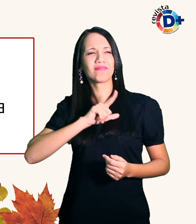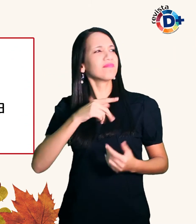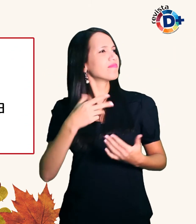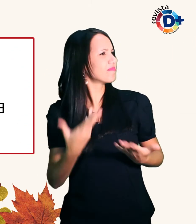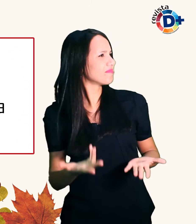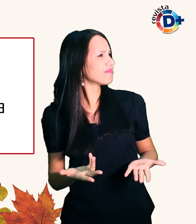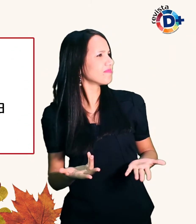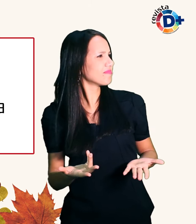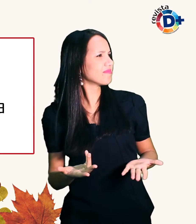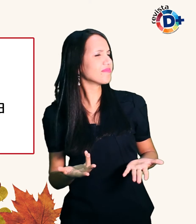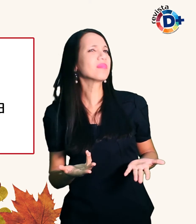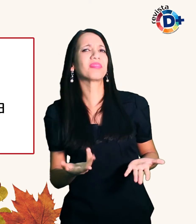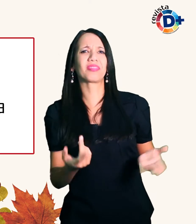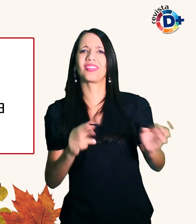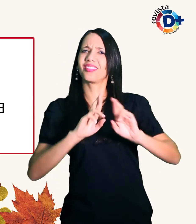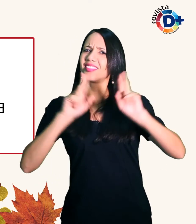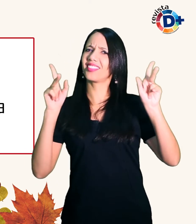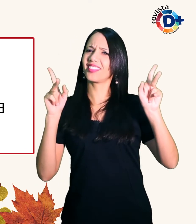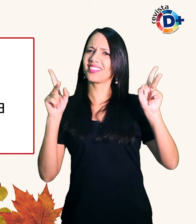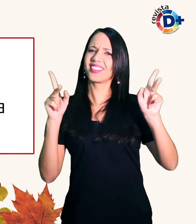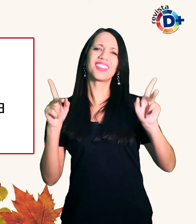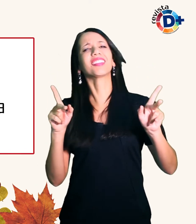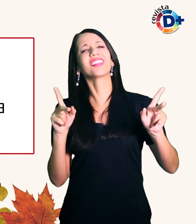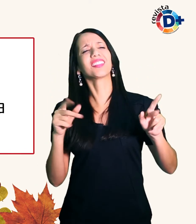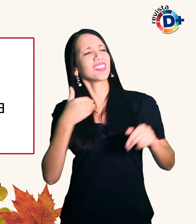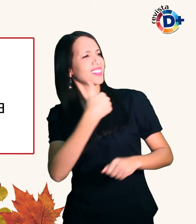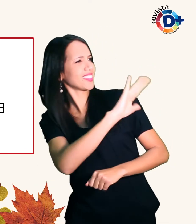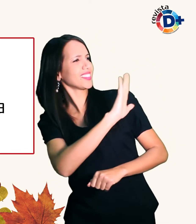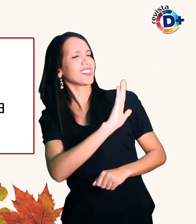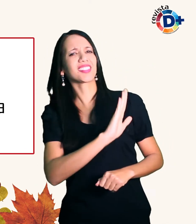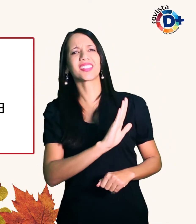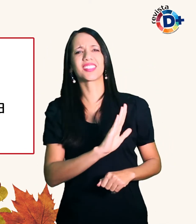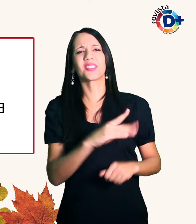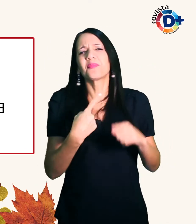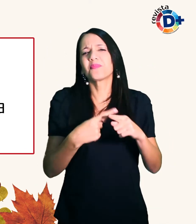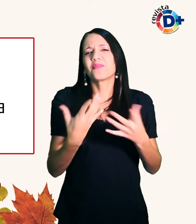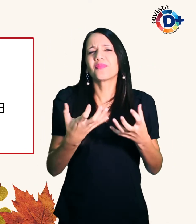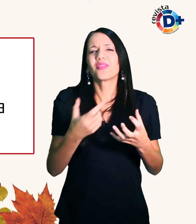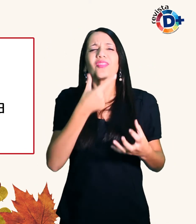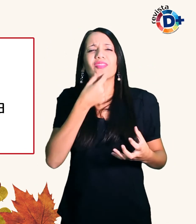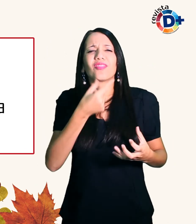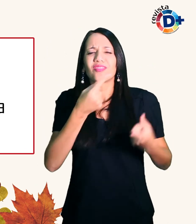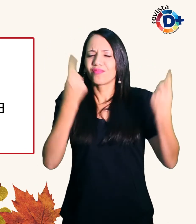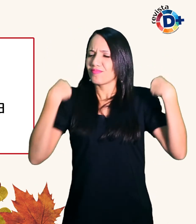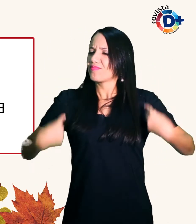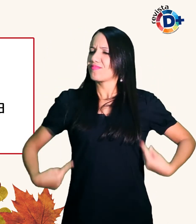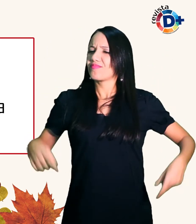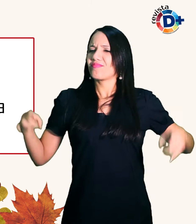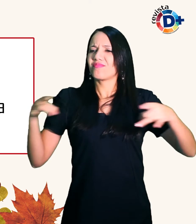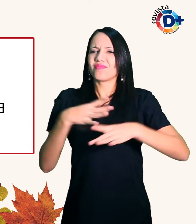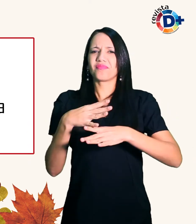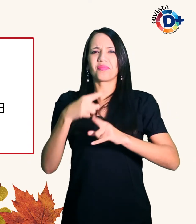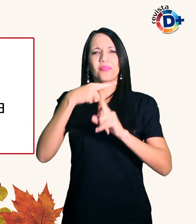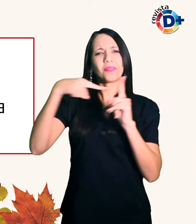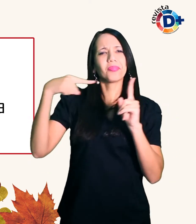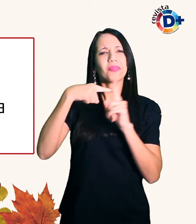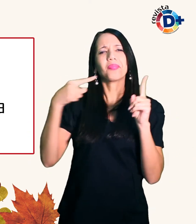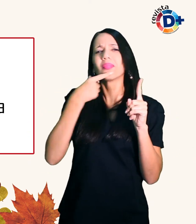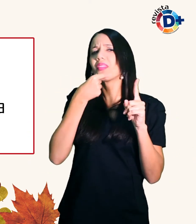enviesada Sai pra lá porque eu quero um cara inteiro e não meio Foi muito